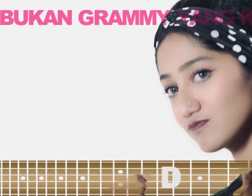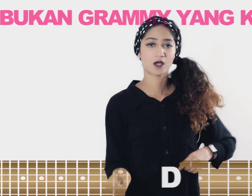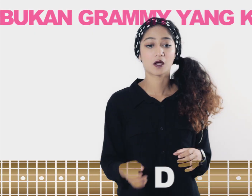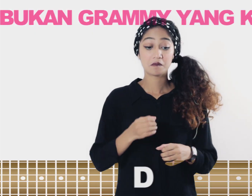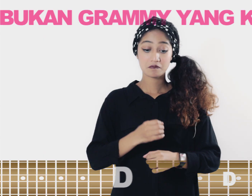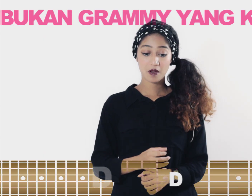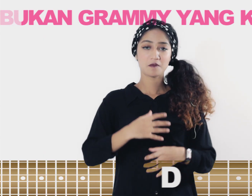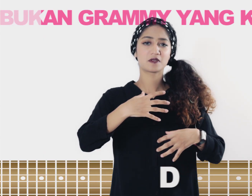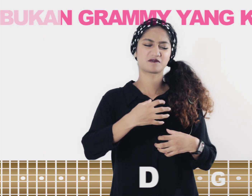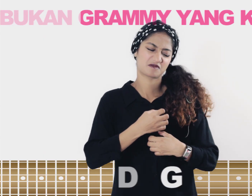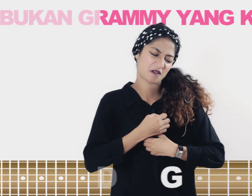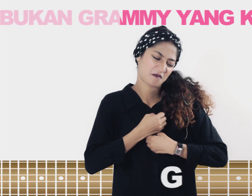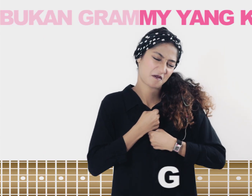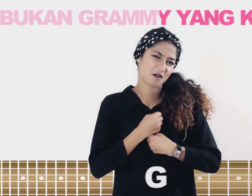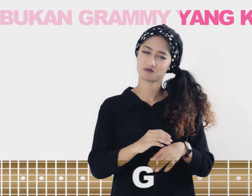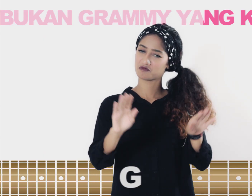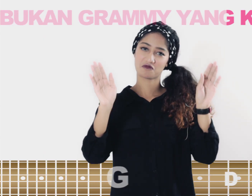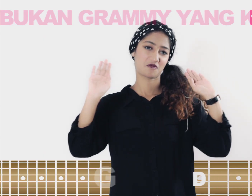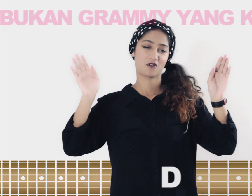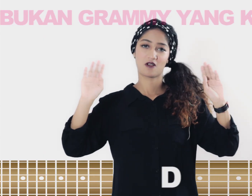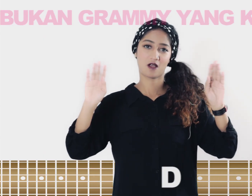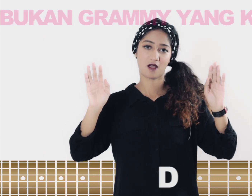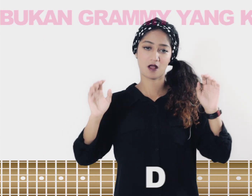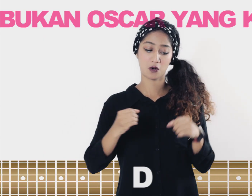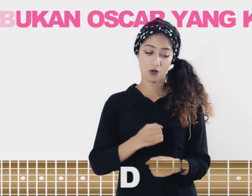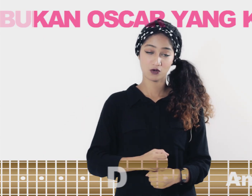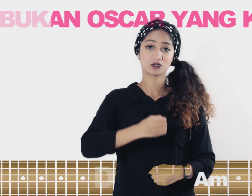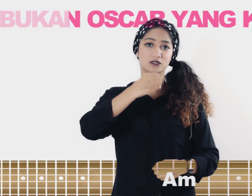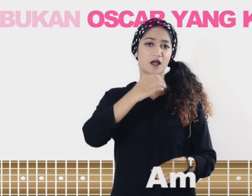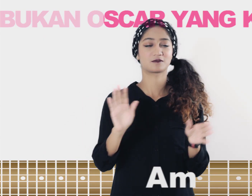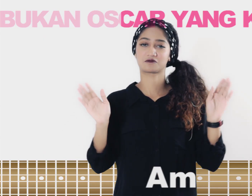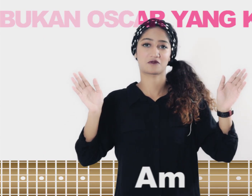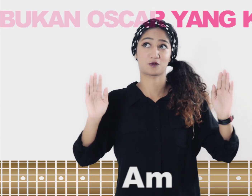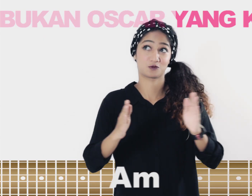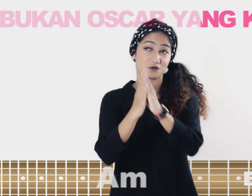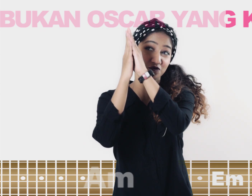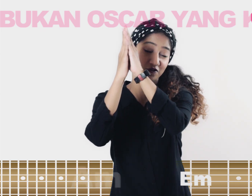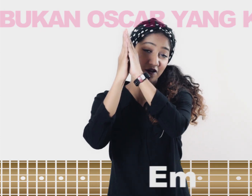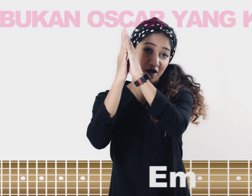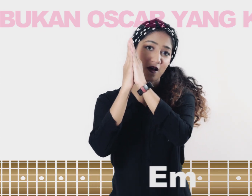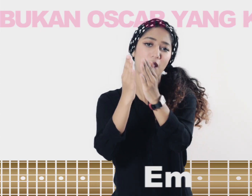Bukan Grammy yang ku dapah Bukan Oscar yang ku puja